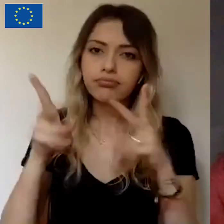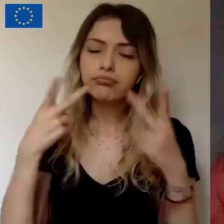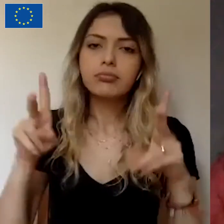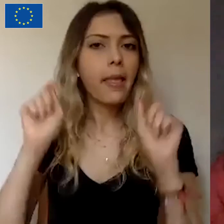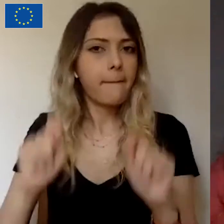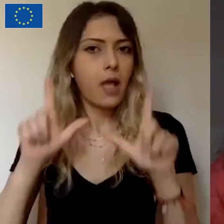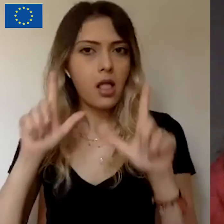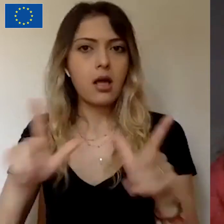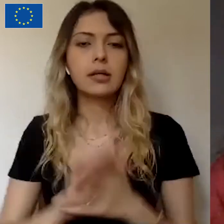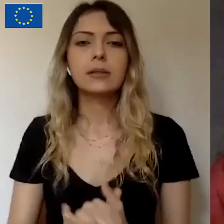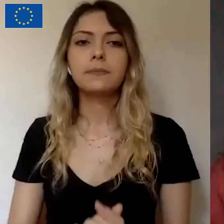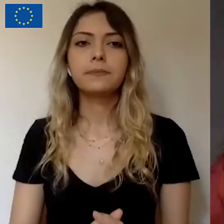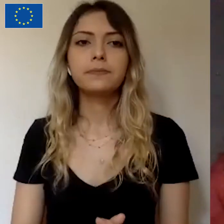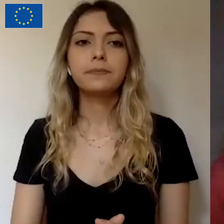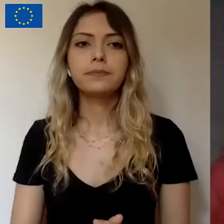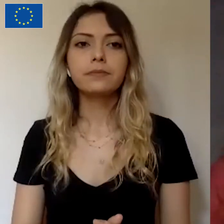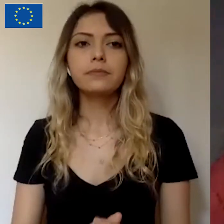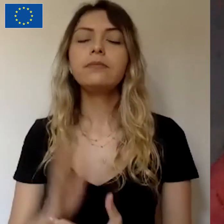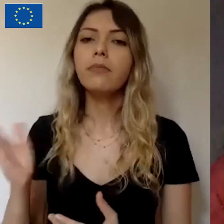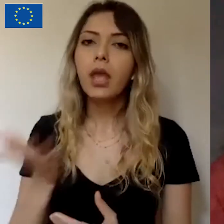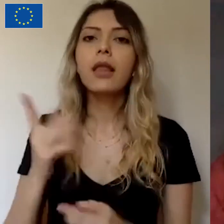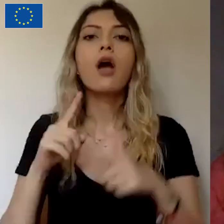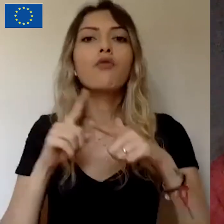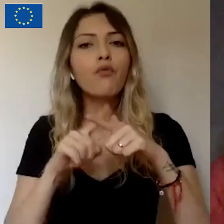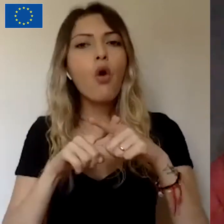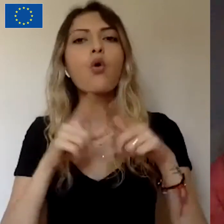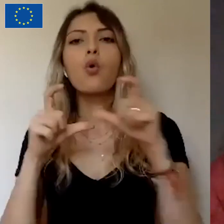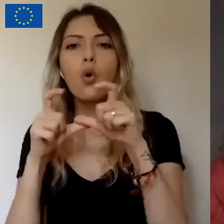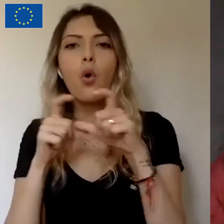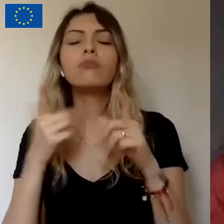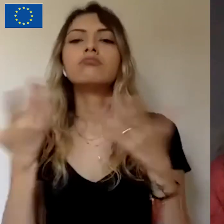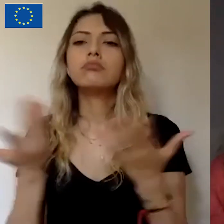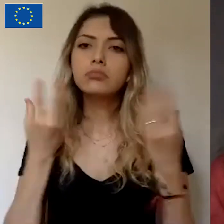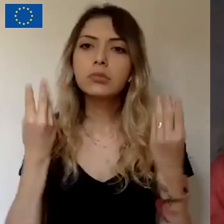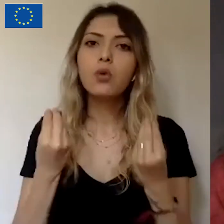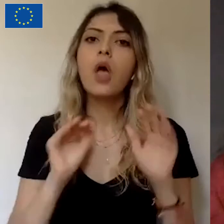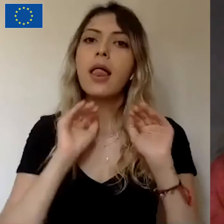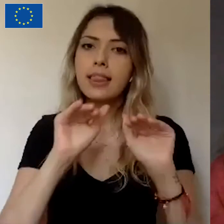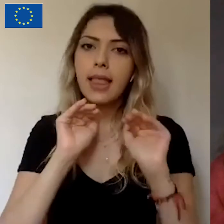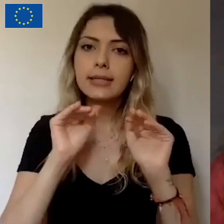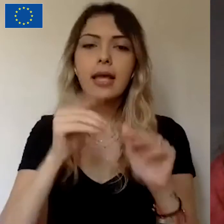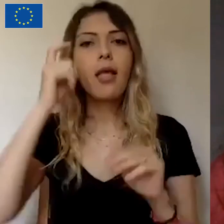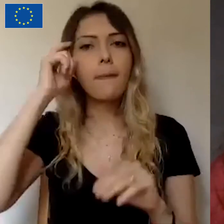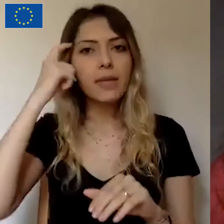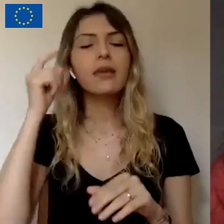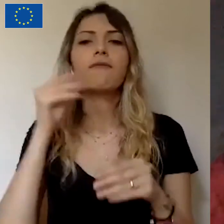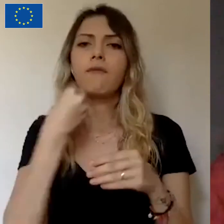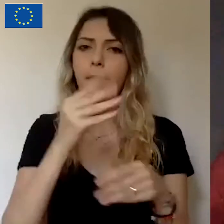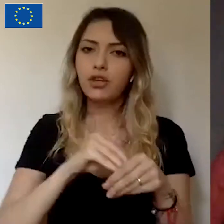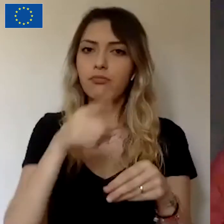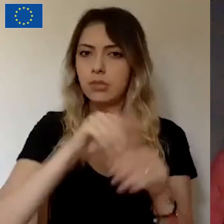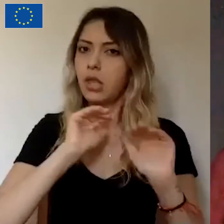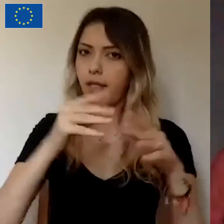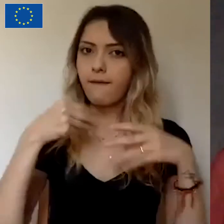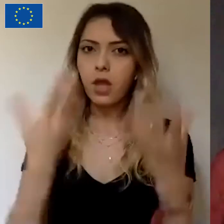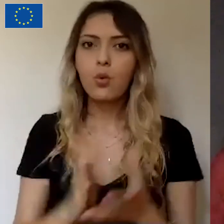yapabilirsiniz. Gene Fon Google'un sistemi müsaade ediyor güncelleme yaparak destekçilerinizi bilgilendirmeye. Burada şey